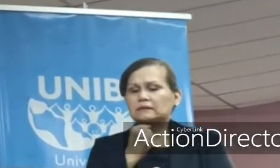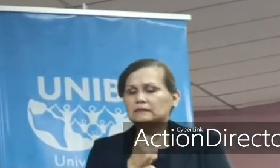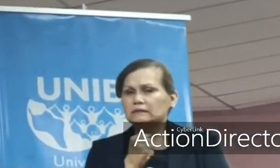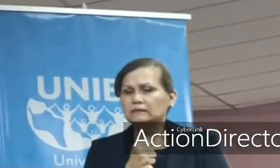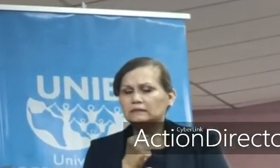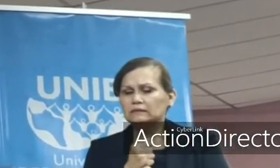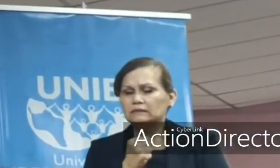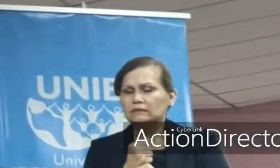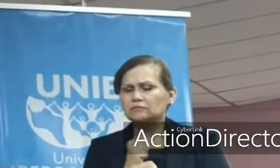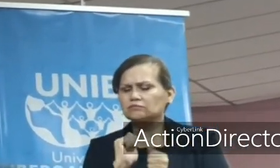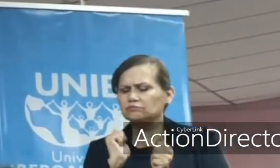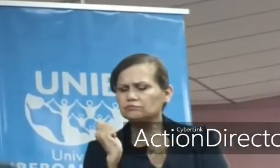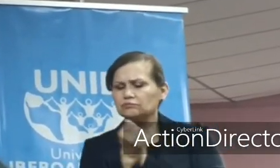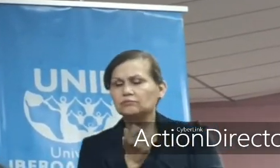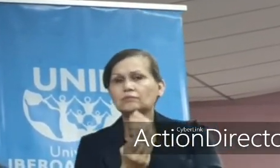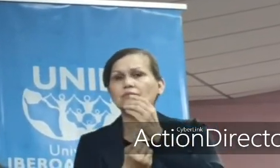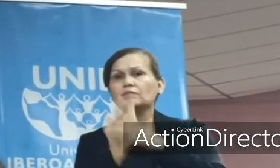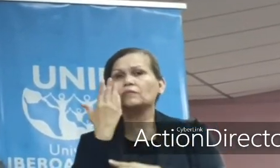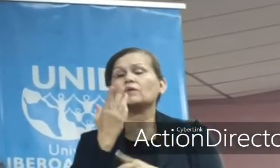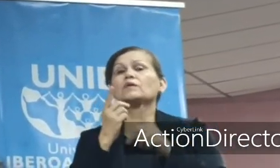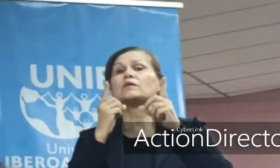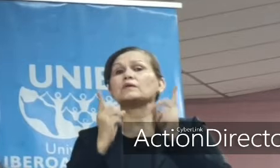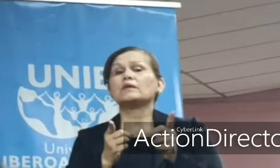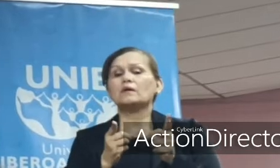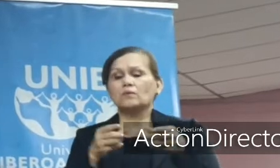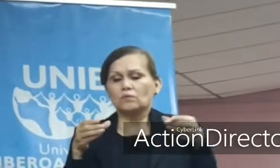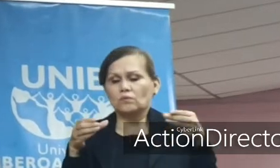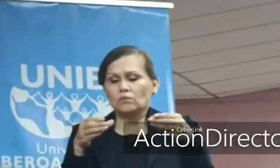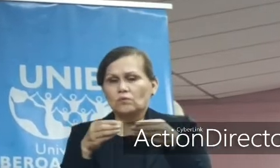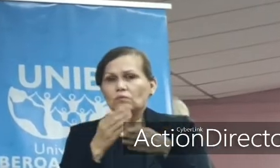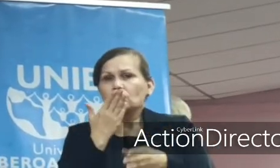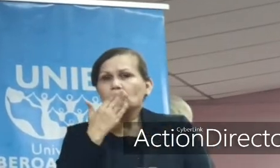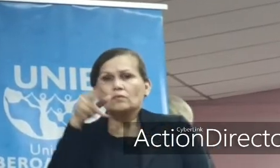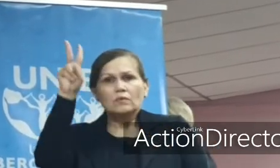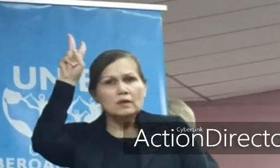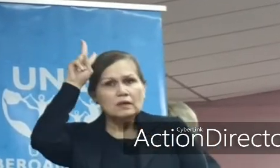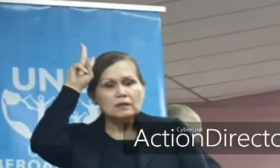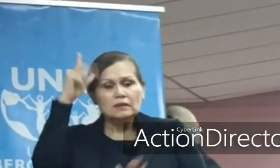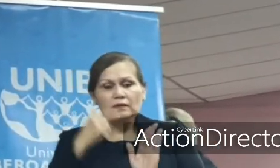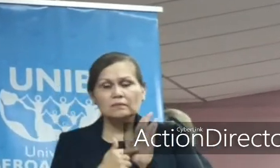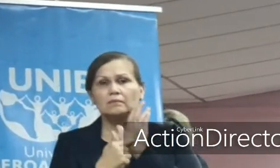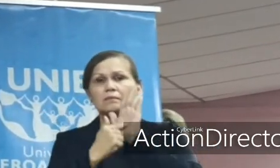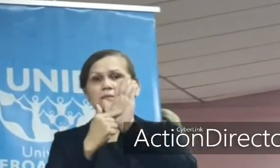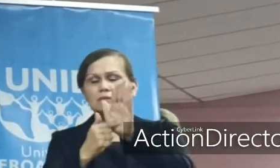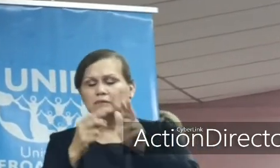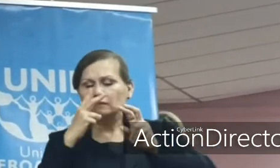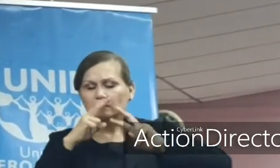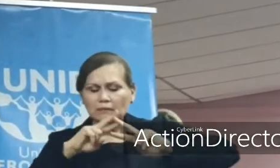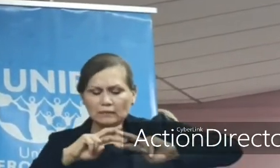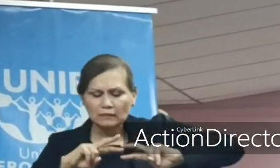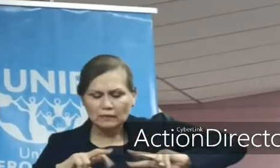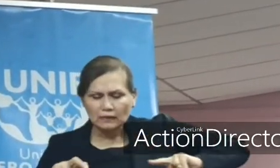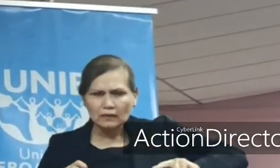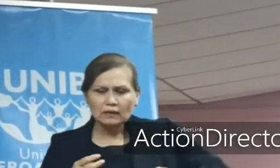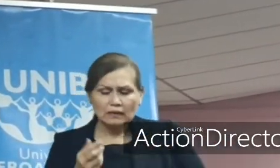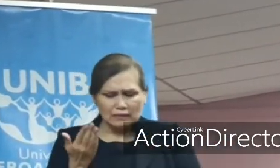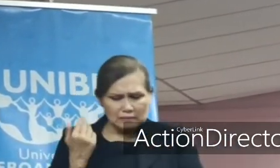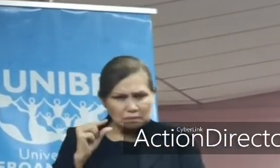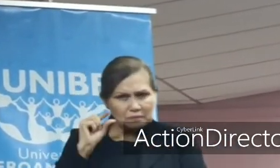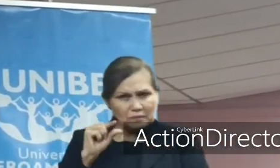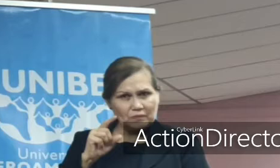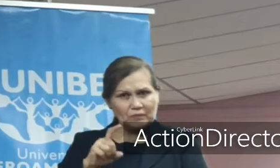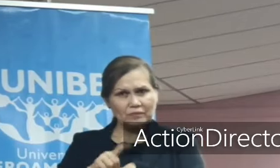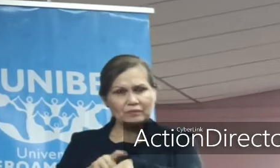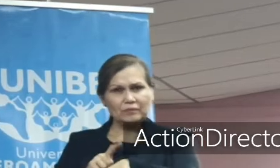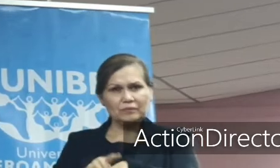innovador, ha logrado que un grupo de indígenas haya presentado una investigación, hace muy poquito